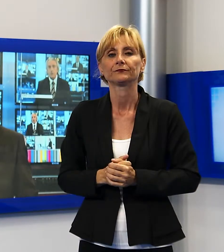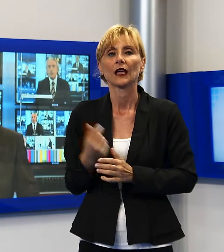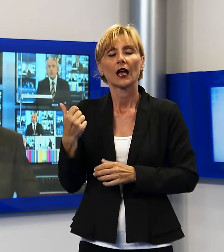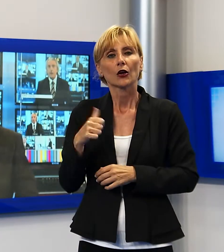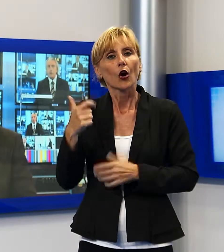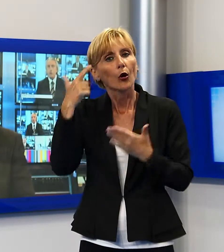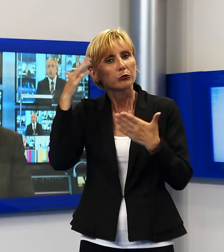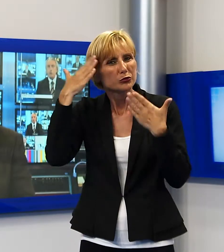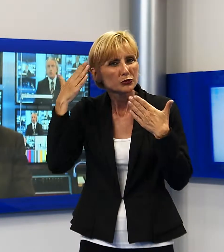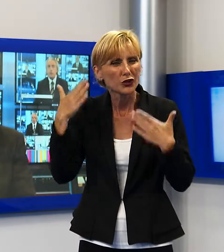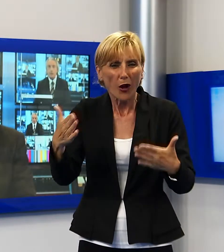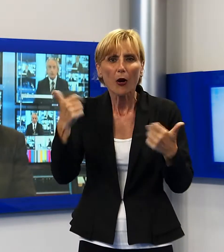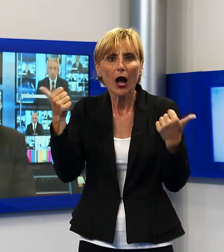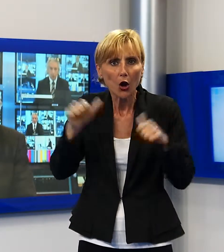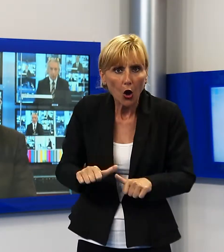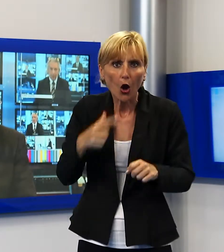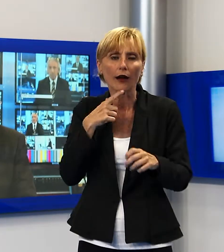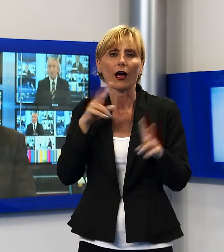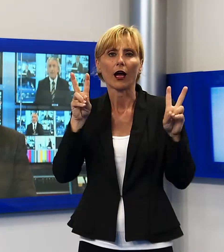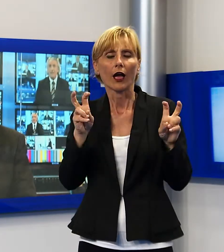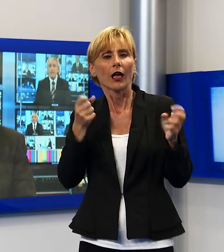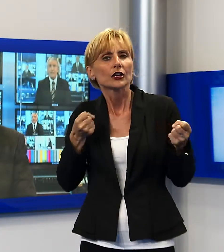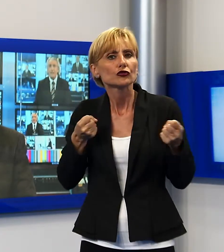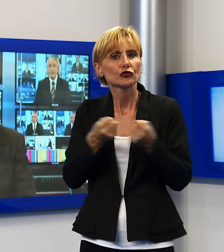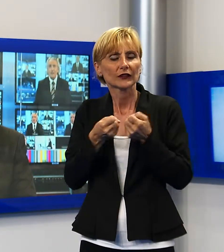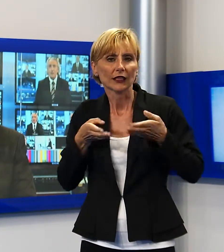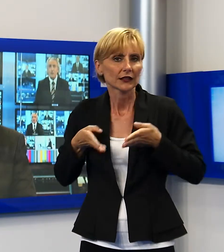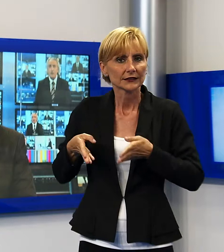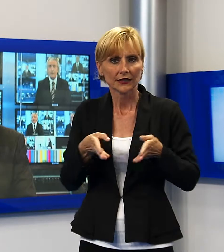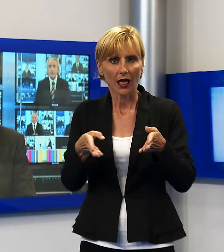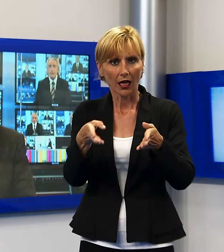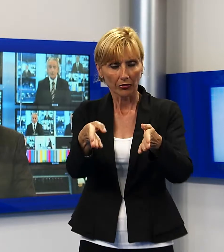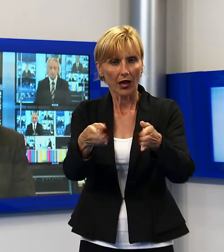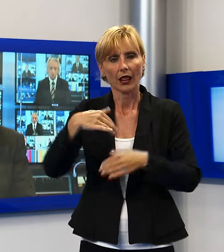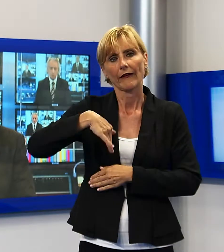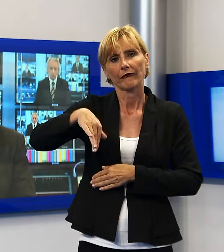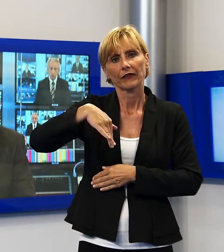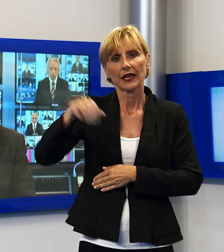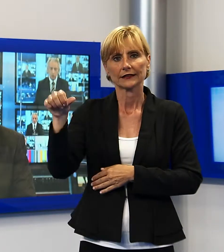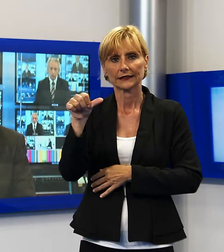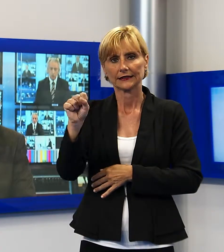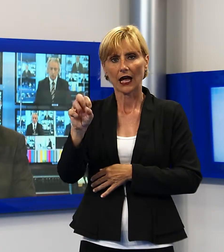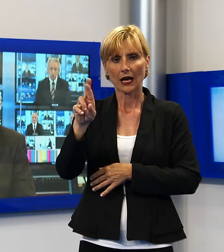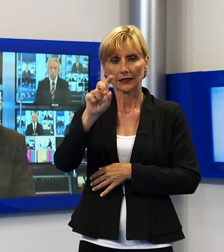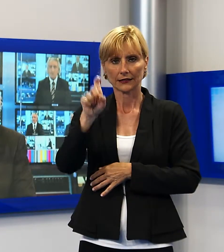purtroppo questa, un grave incidente stradale sulle arterie della nostra provincia, stavolta è successo sulla sarzanese